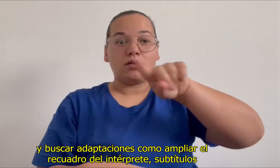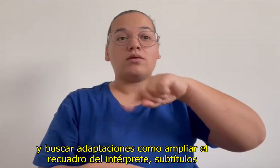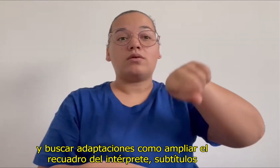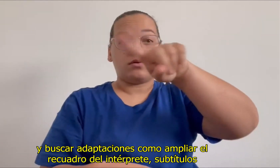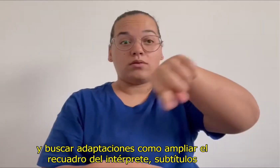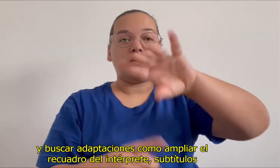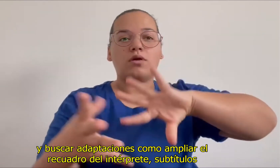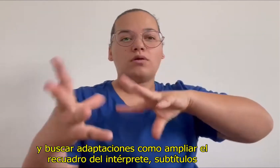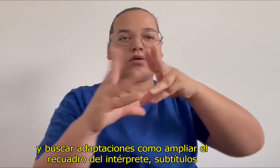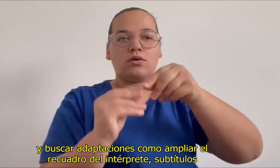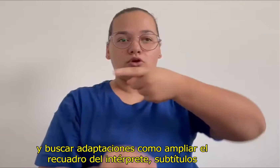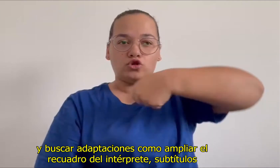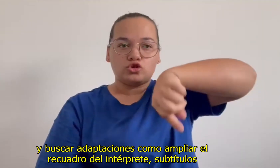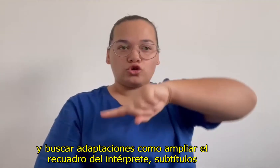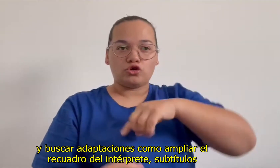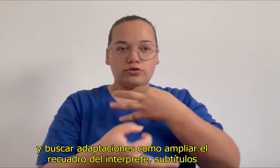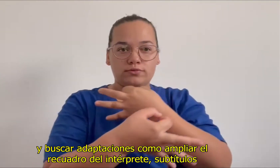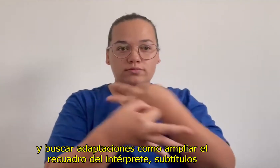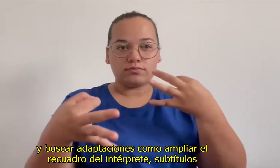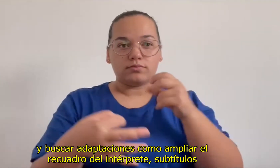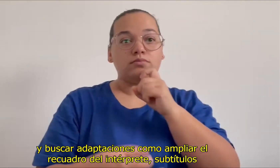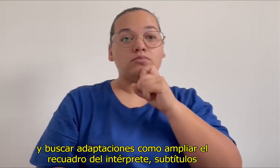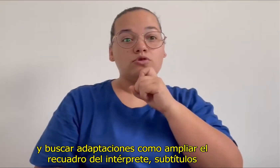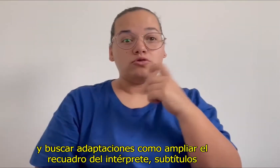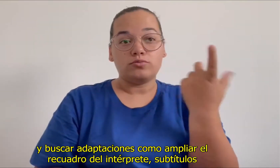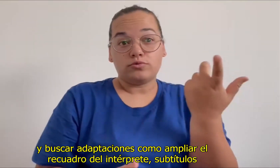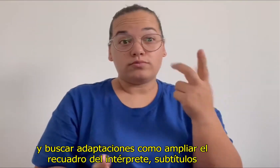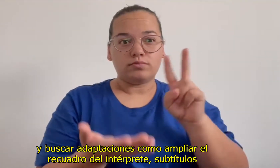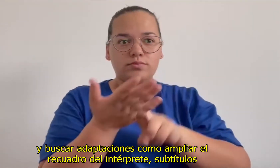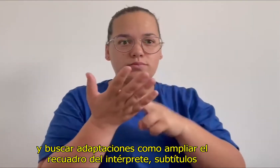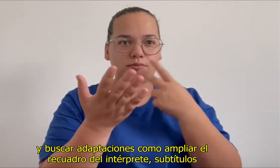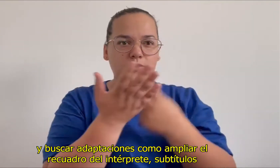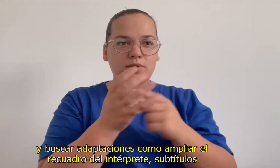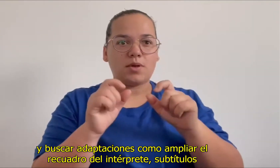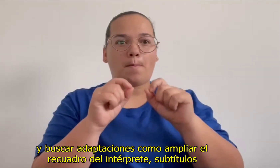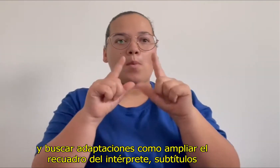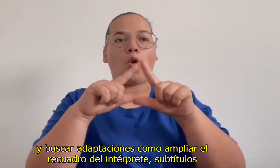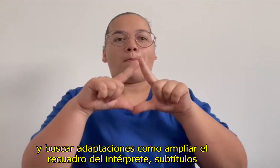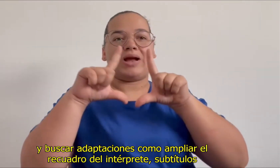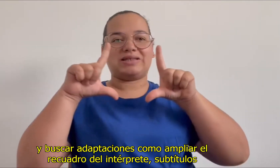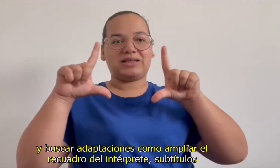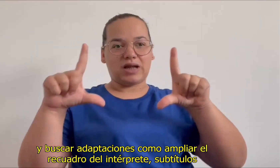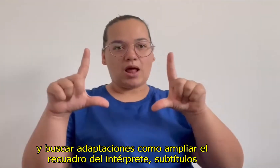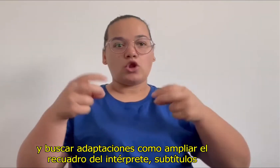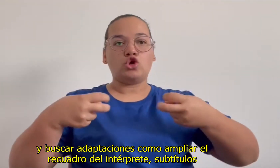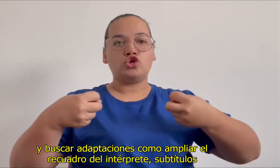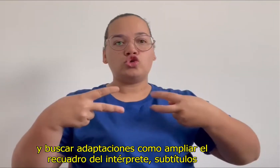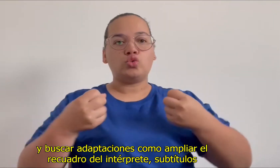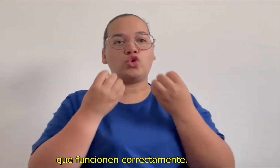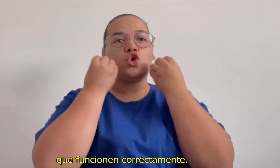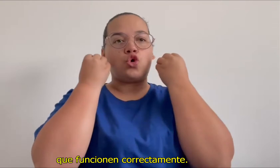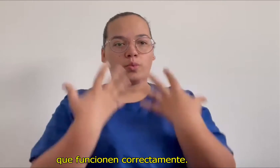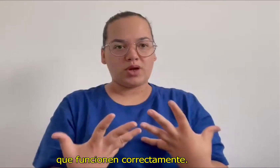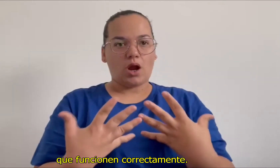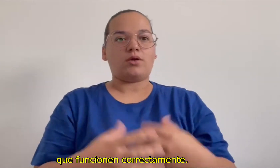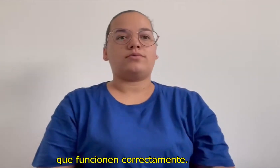adaptaciones como ampliar el recuadro del intérprete, subtítulos que funcionen